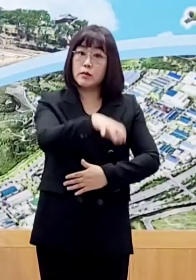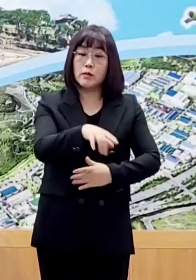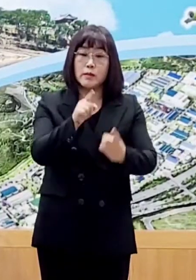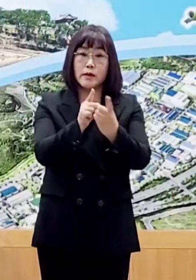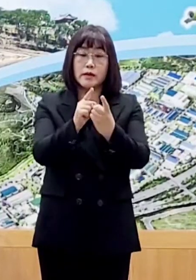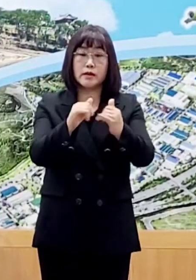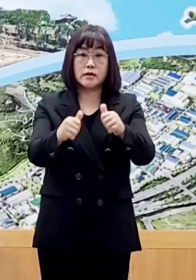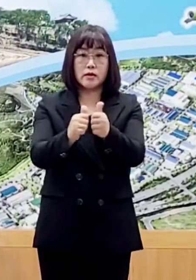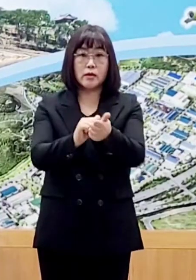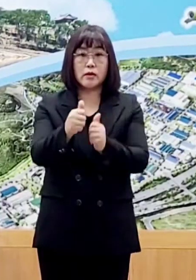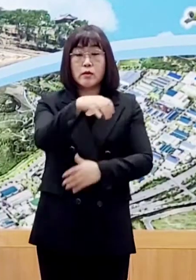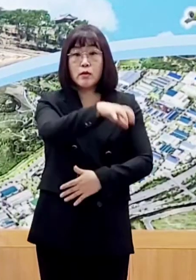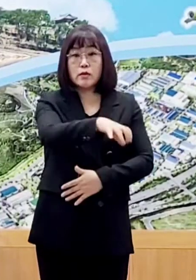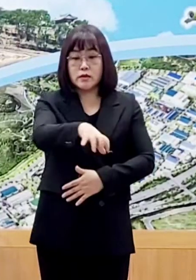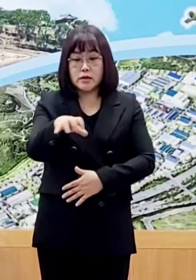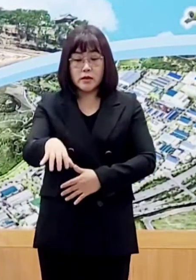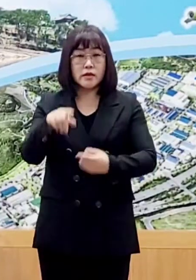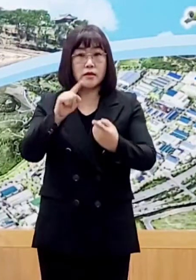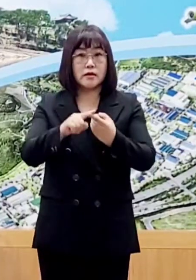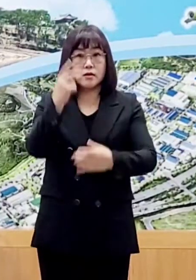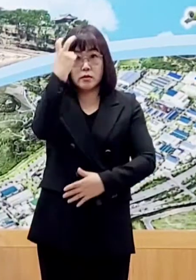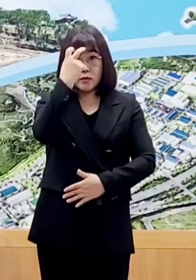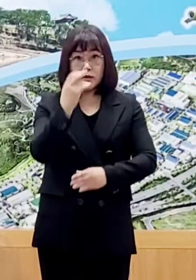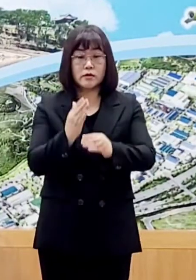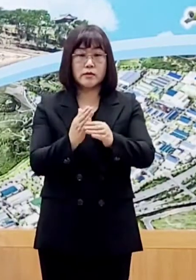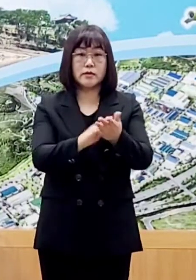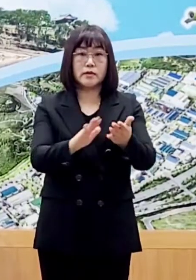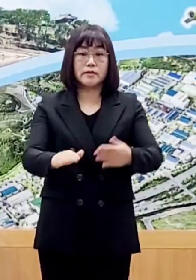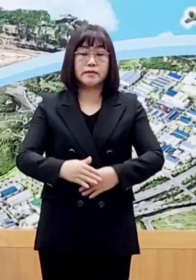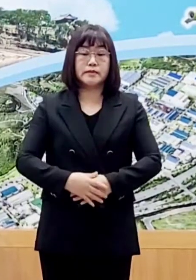접촉자 동선 노출자는 파악 중입니다.